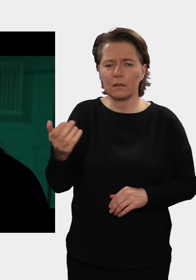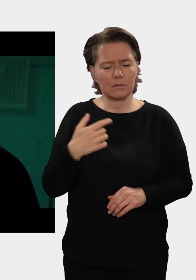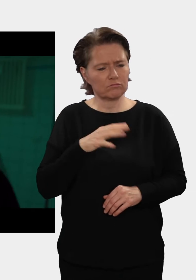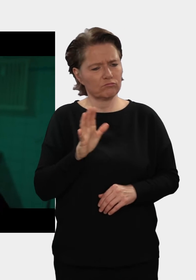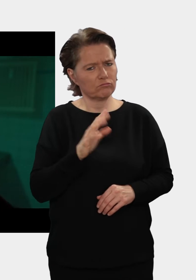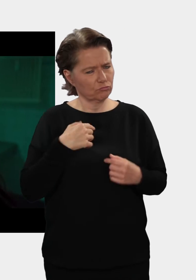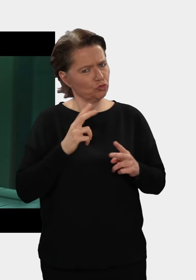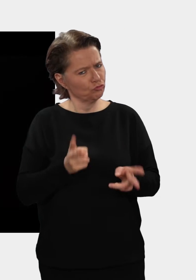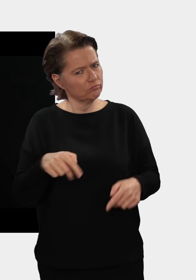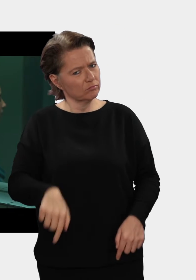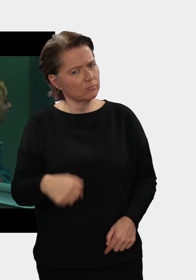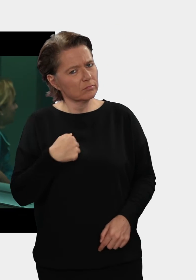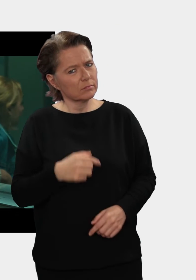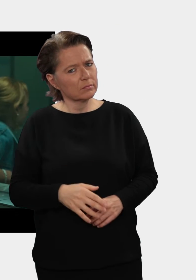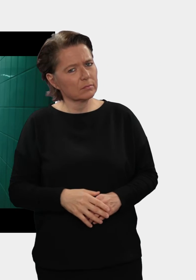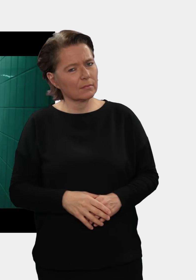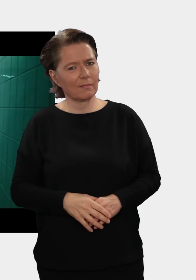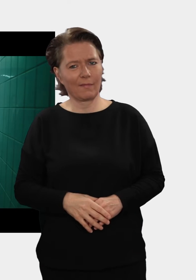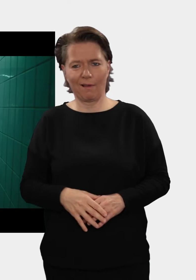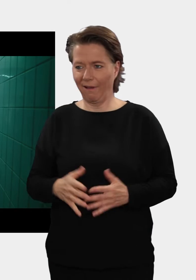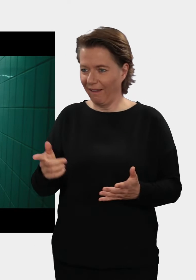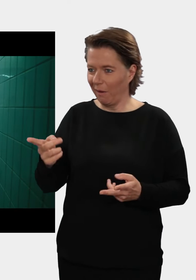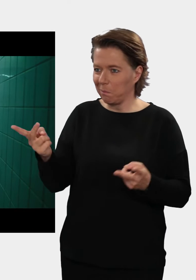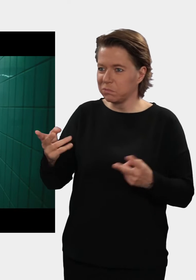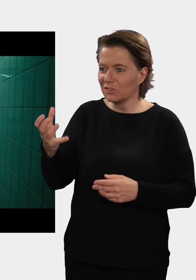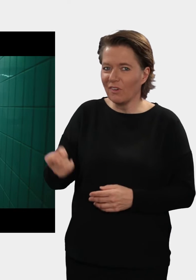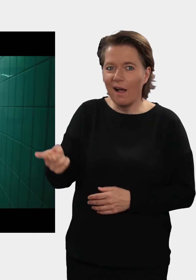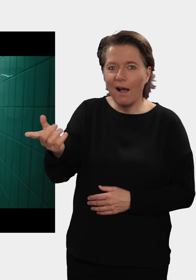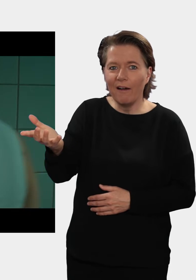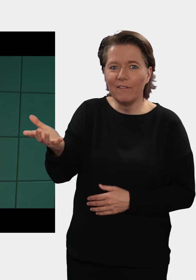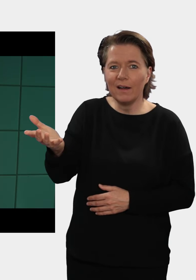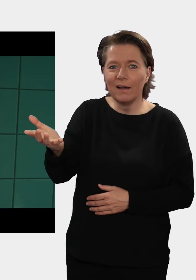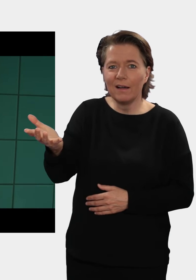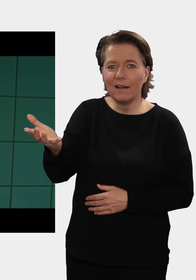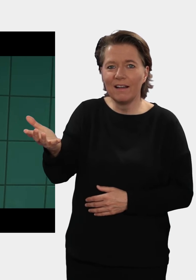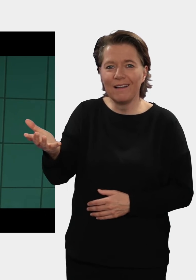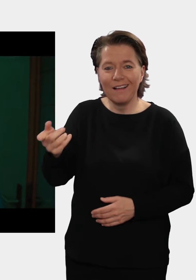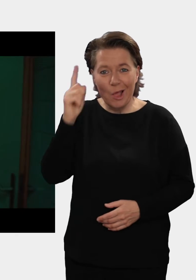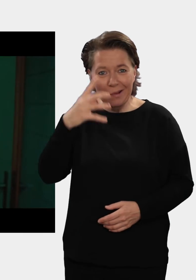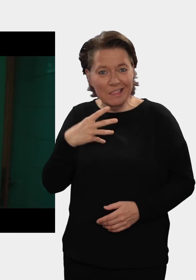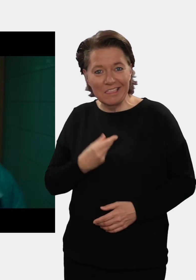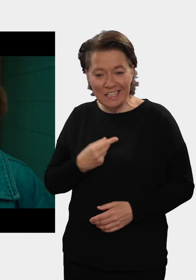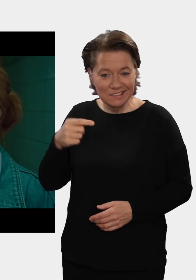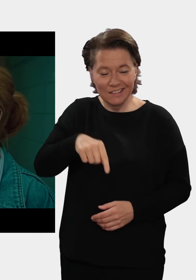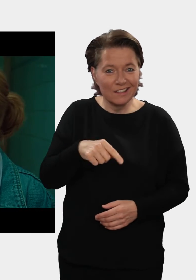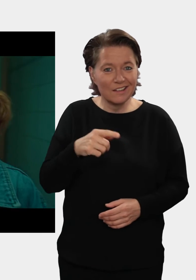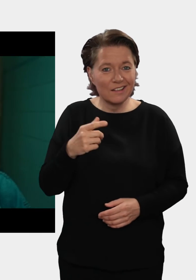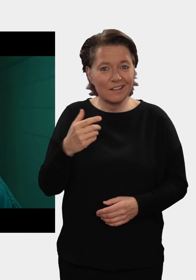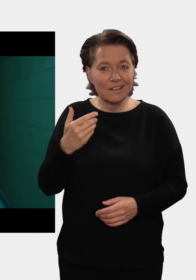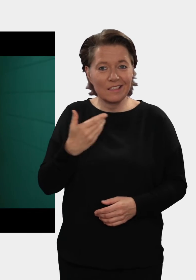Nee. Ich bin hier schon richtig. Alter. Wie dreist ist die denn? Ich glaub, du meinst der. Egal. Was macht eine Transe auf dem Damen